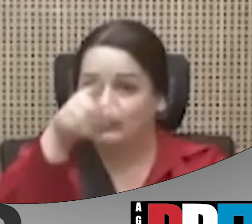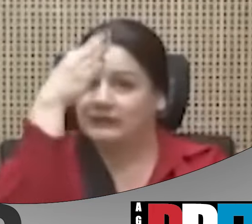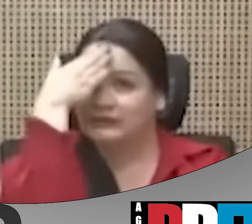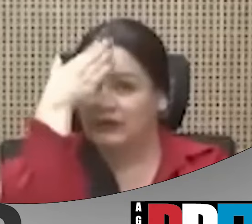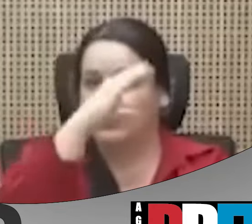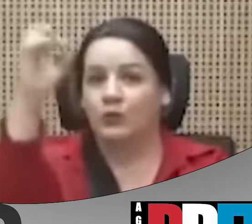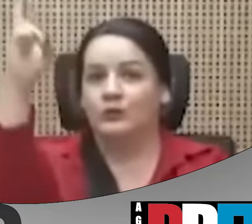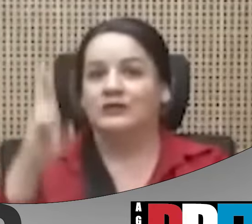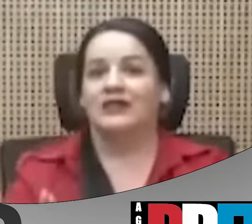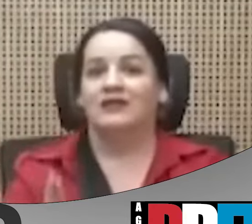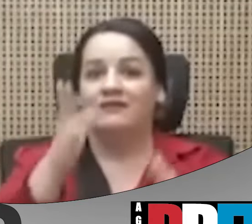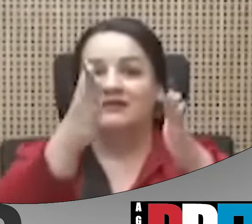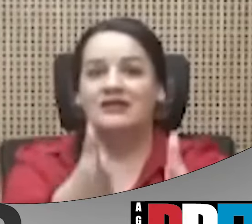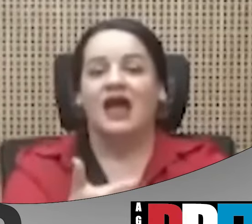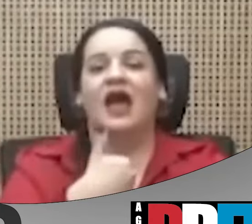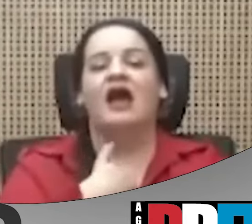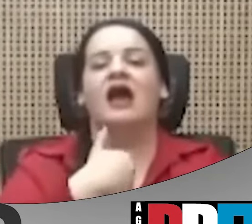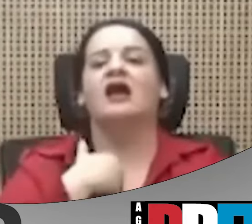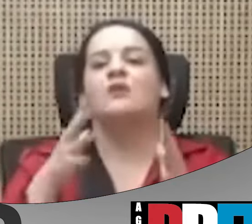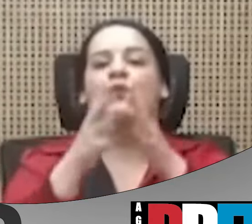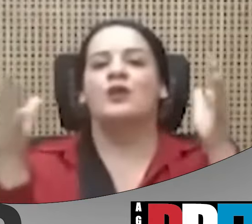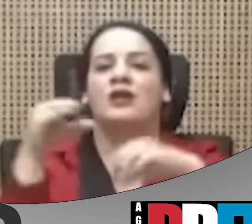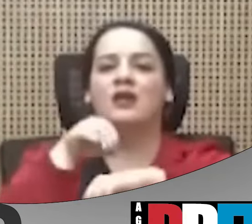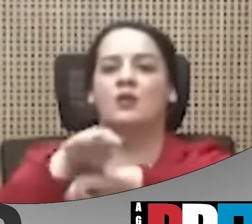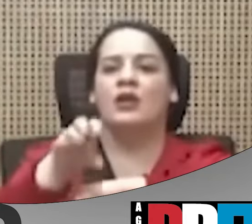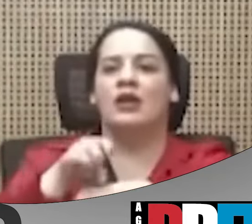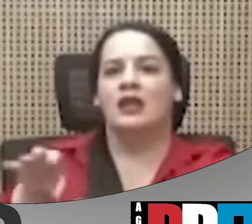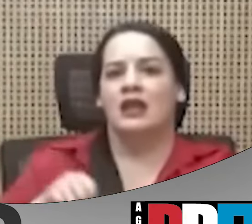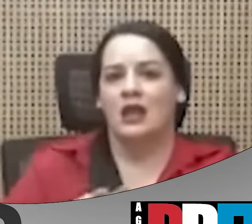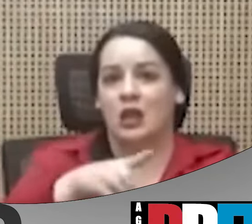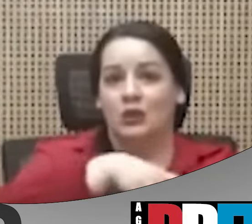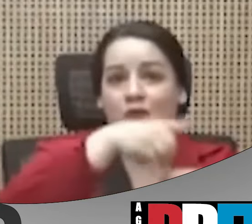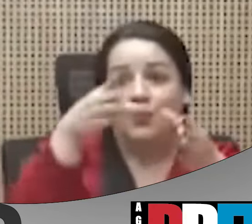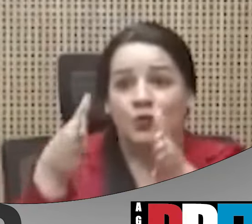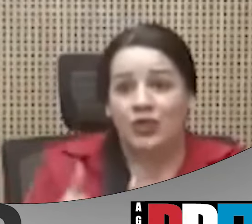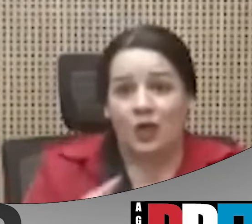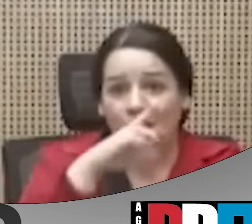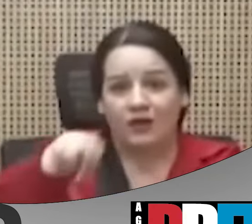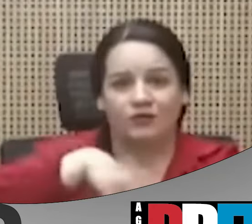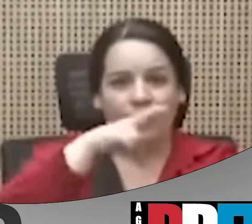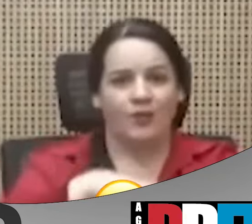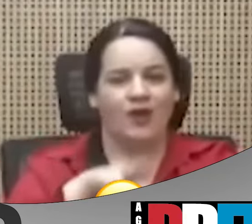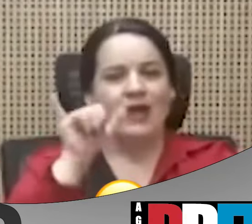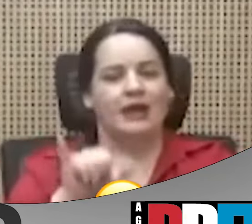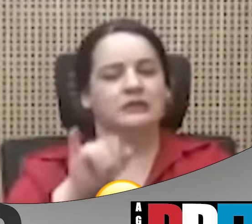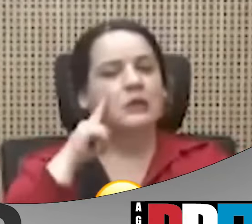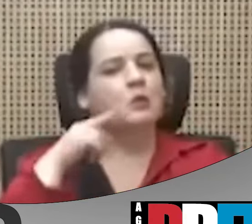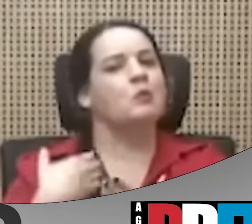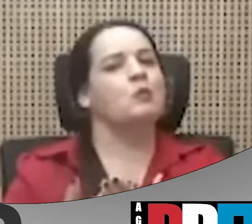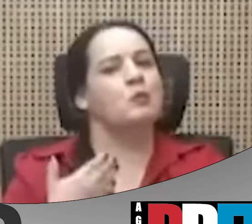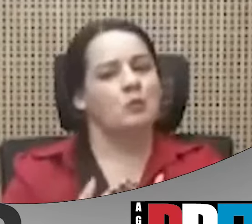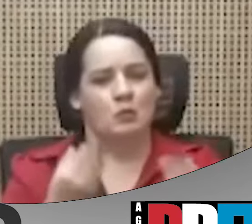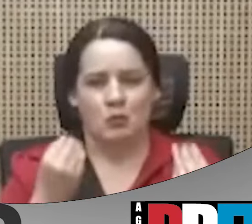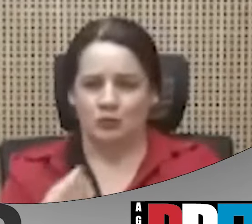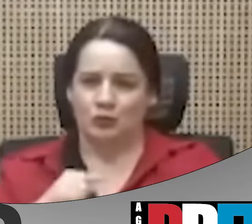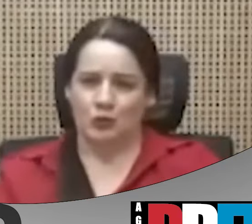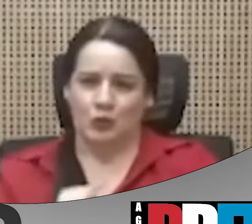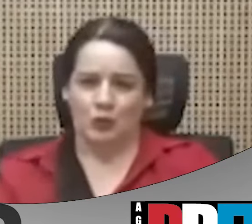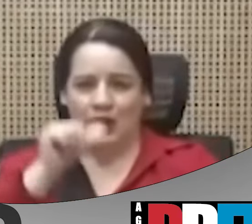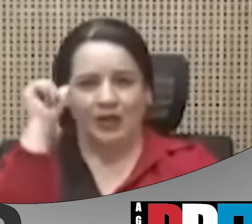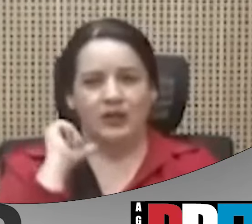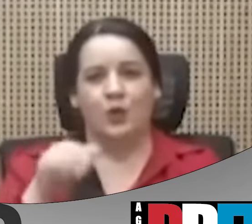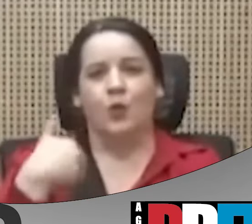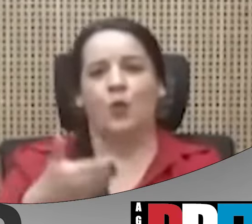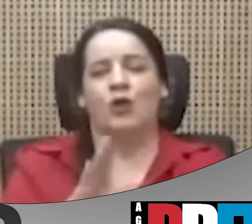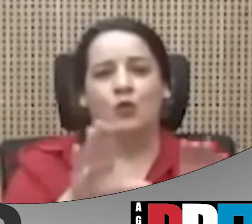Tienen una enorme influencia entre los diputados de la República. Y así lo comprobé con mucho dolor ayer, cuando la